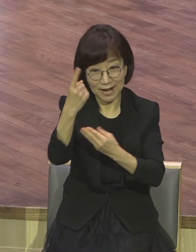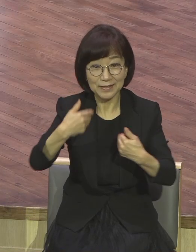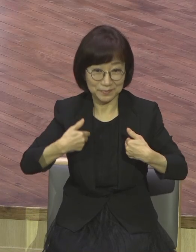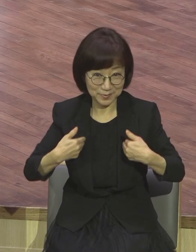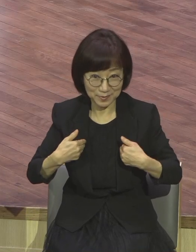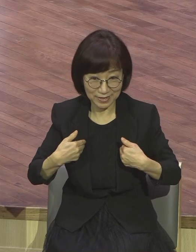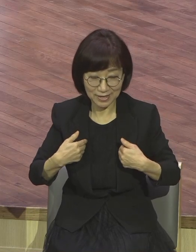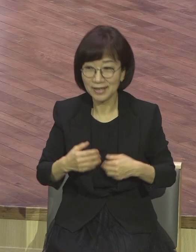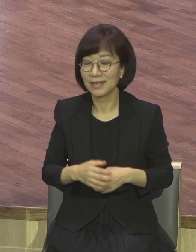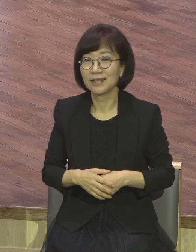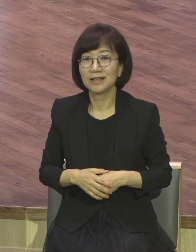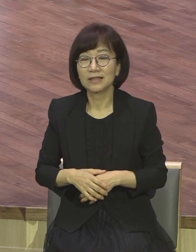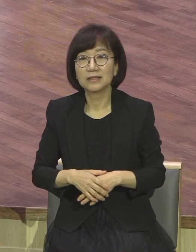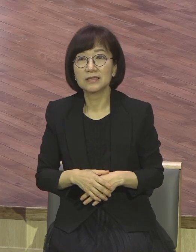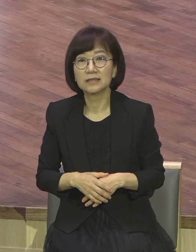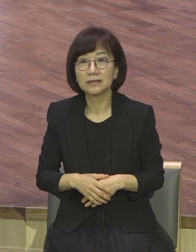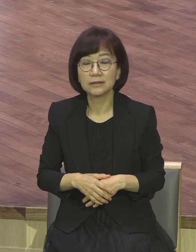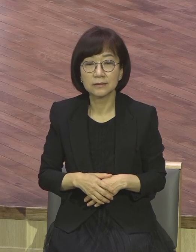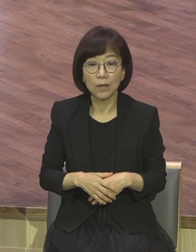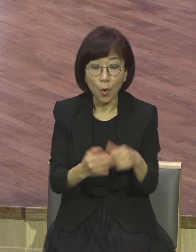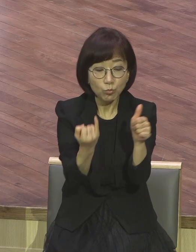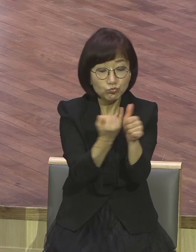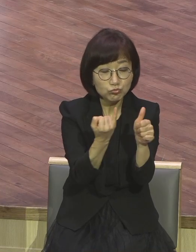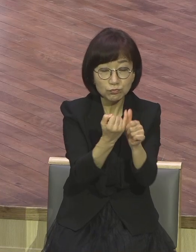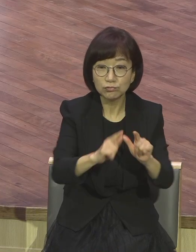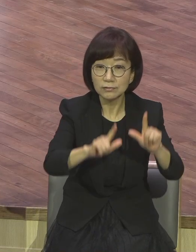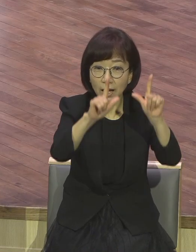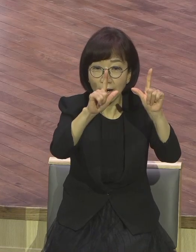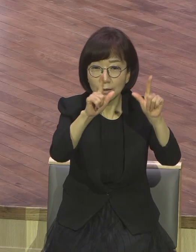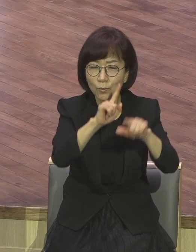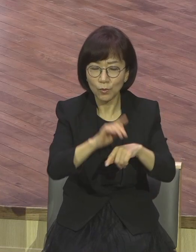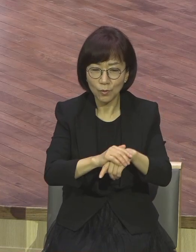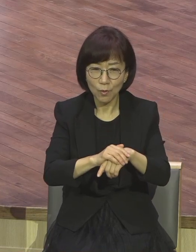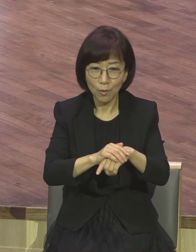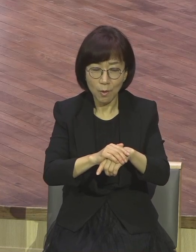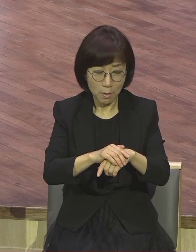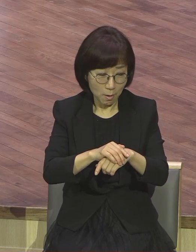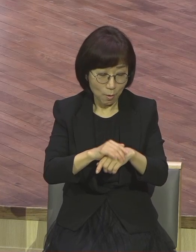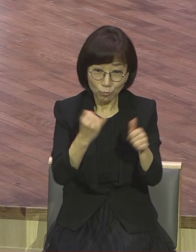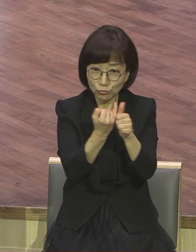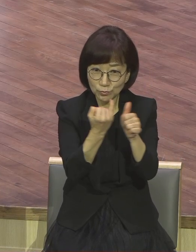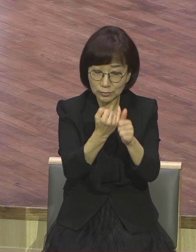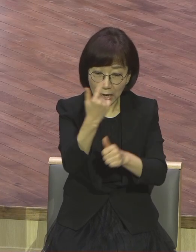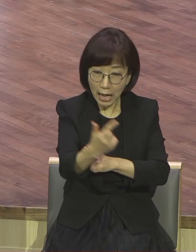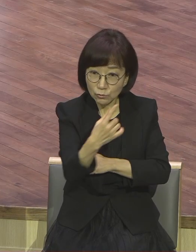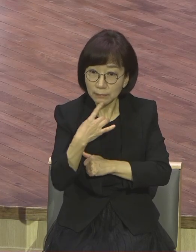부부의 날 이것만 하나가 아니잖아요. 매일이 부부 매일이 하나 돼야 되잖아요.